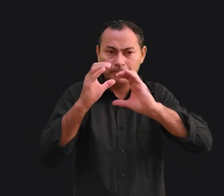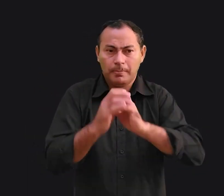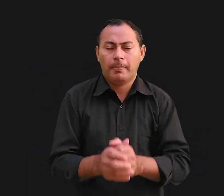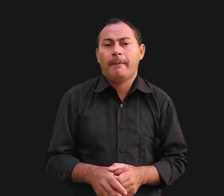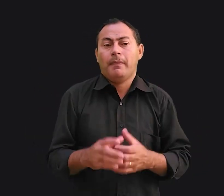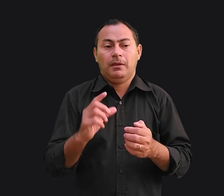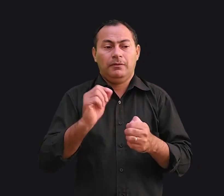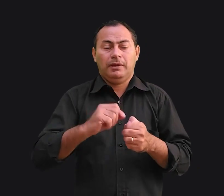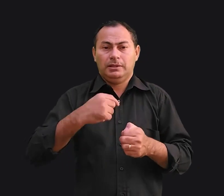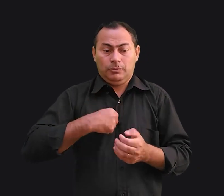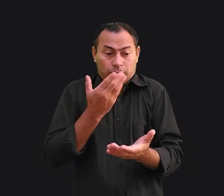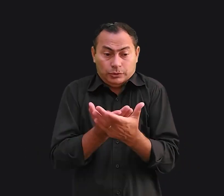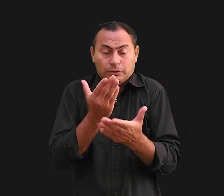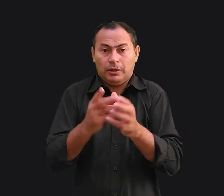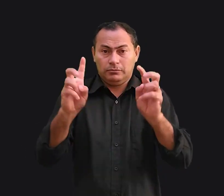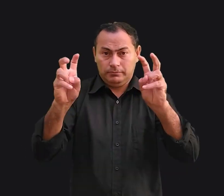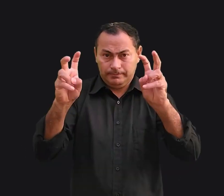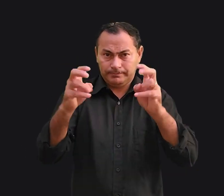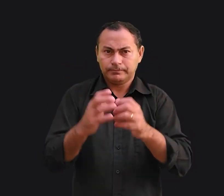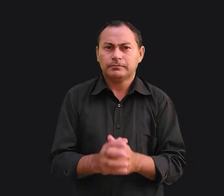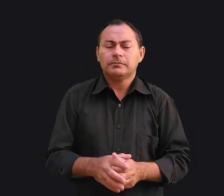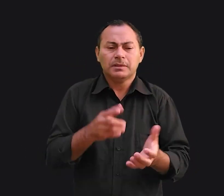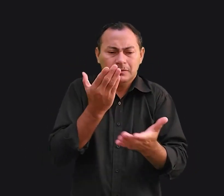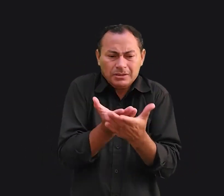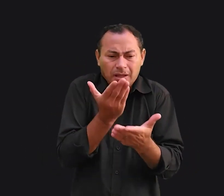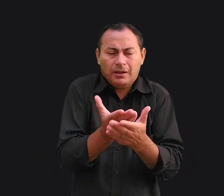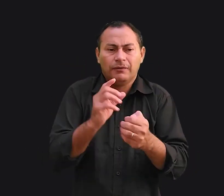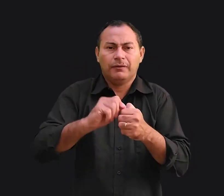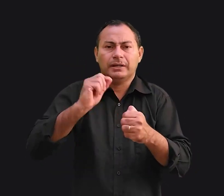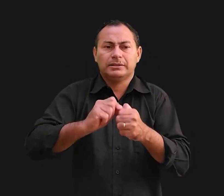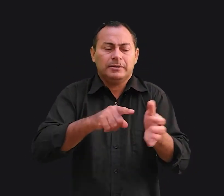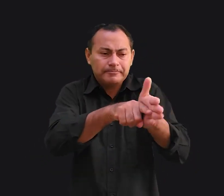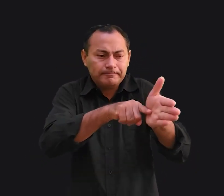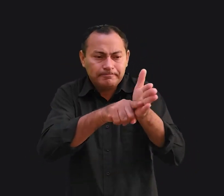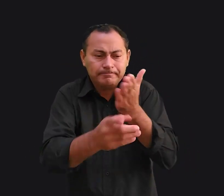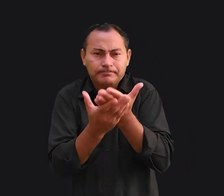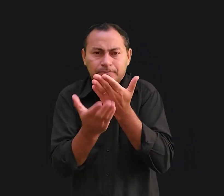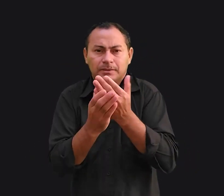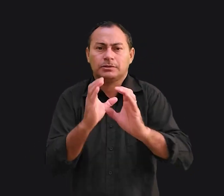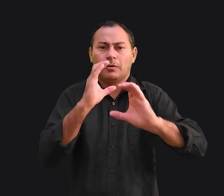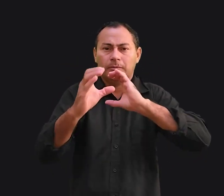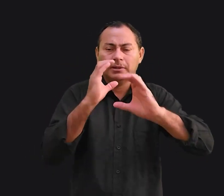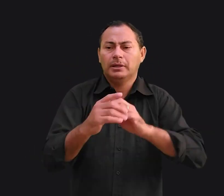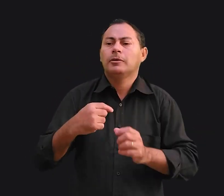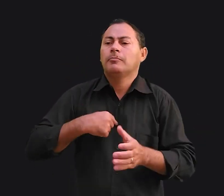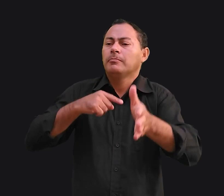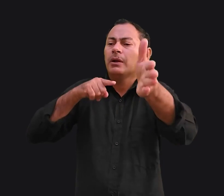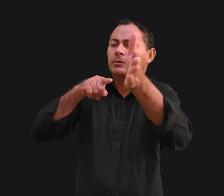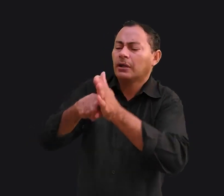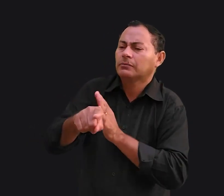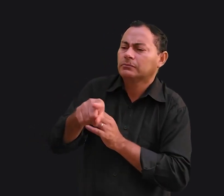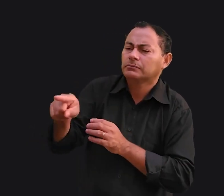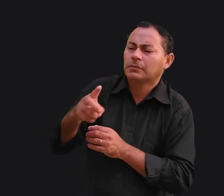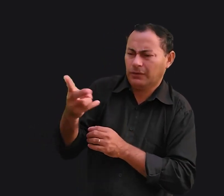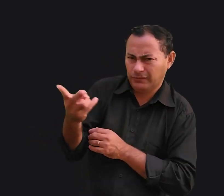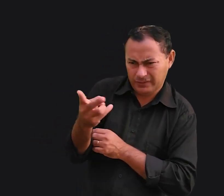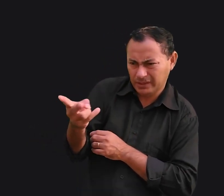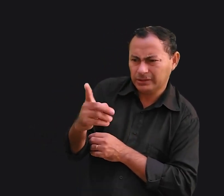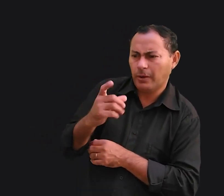Isso me fez estudar o assunto. Dediquei-me a fazer muita pesquisa a respeito. Eu perguntava para eles, vocês tinham boa